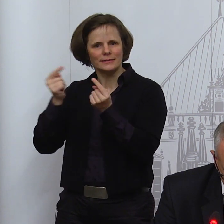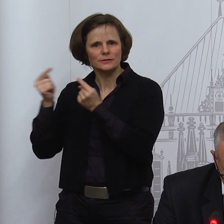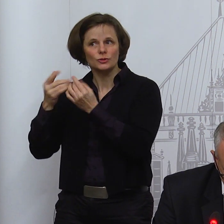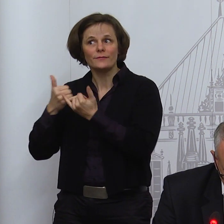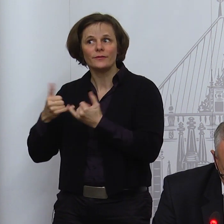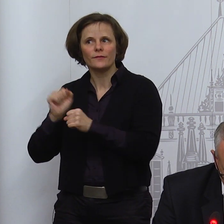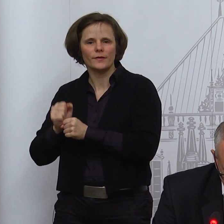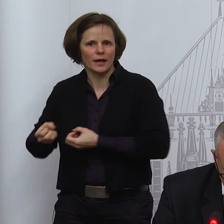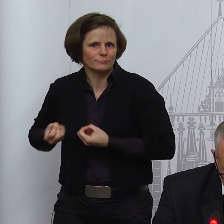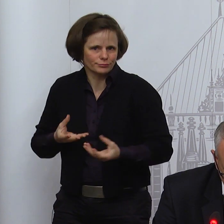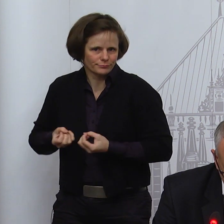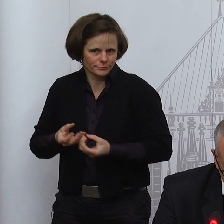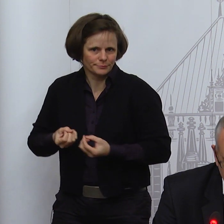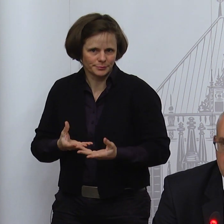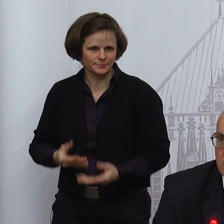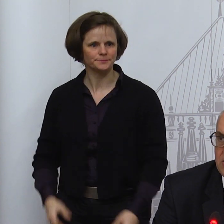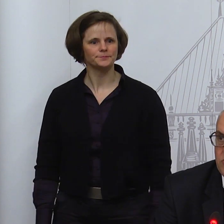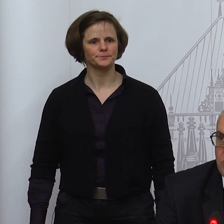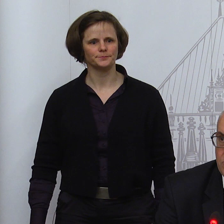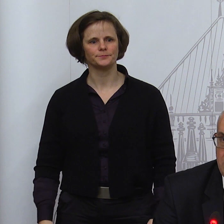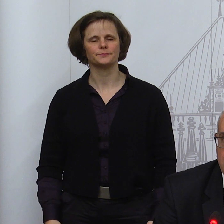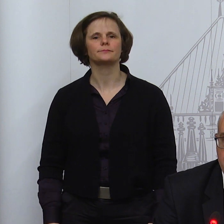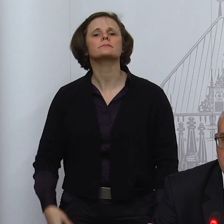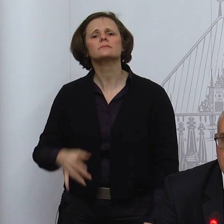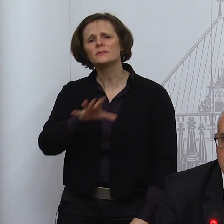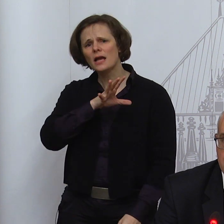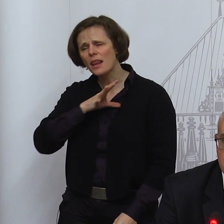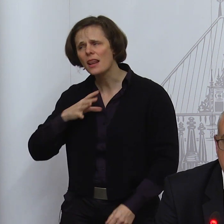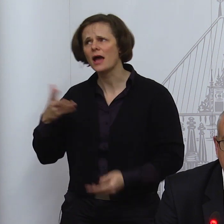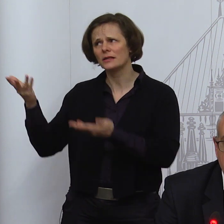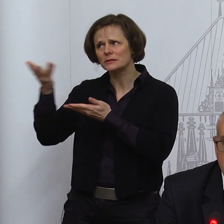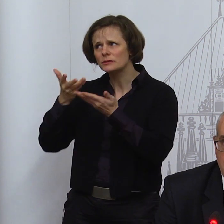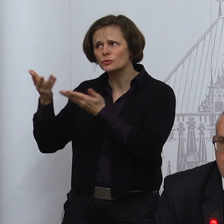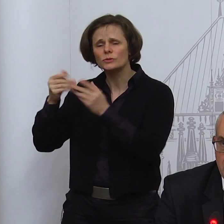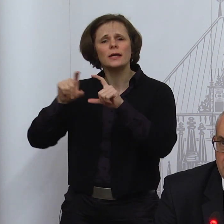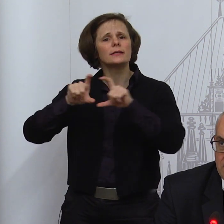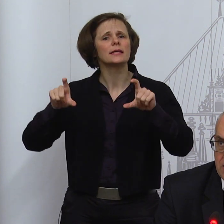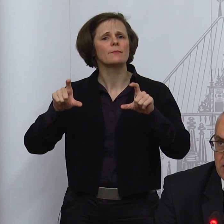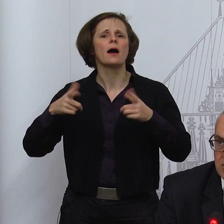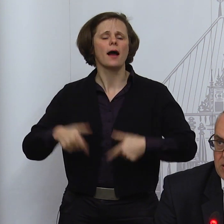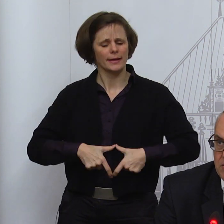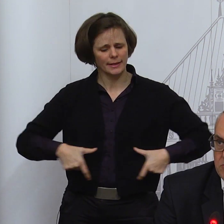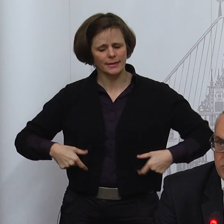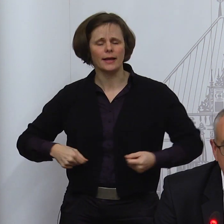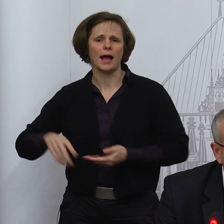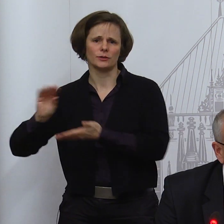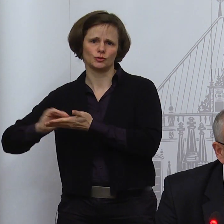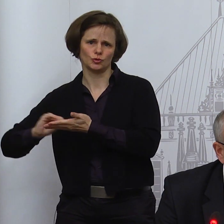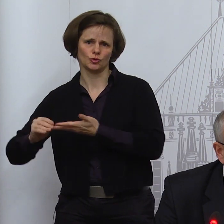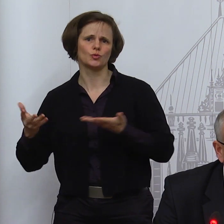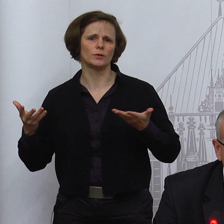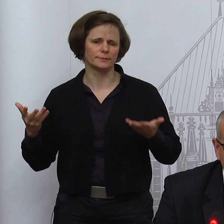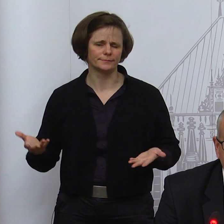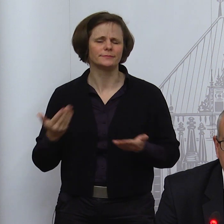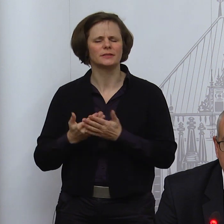Lange und intensiv diskutiert haben wir, wie es im Bereich Schule und Kita weitergeht. Das ist ja ein extrem schwieriger und